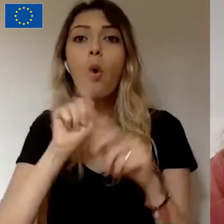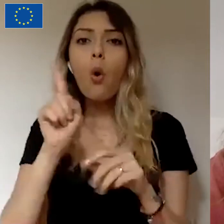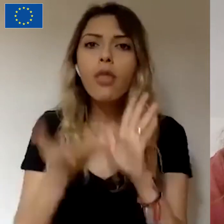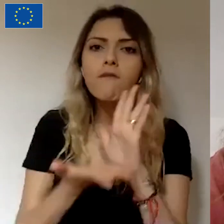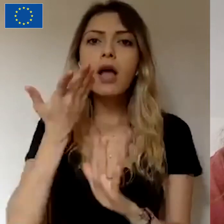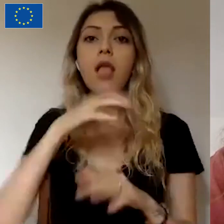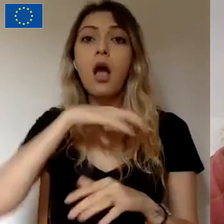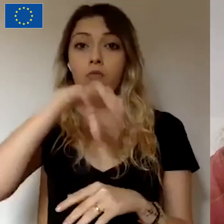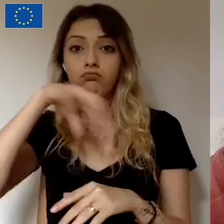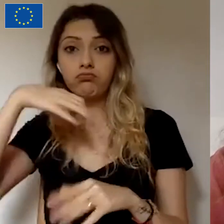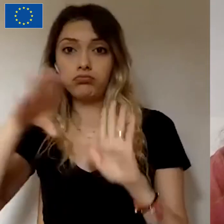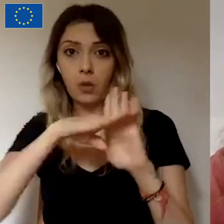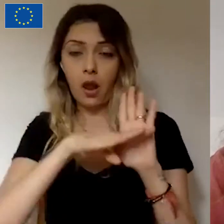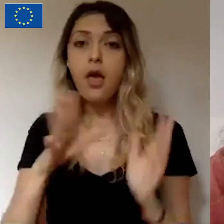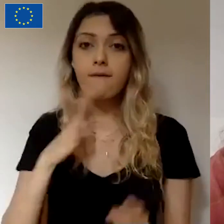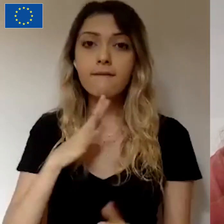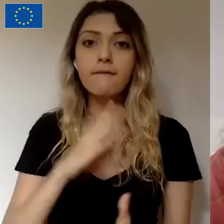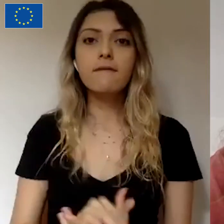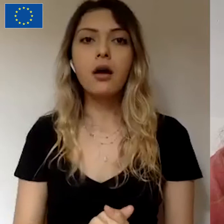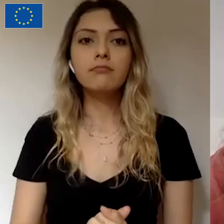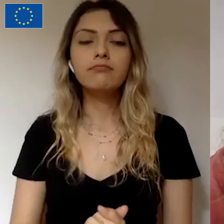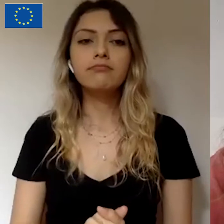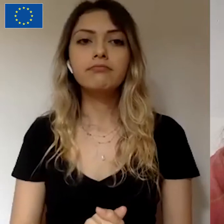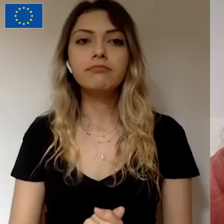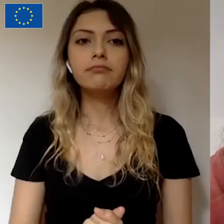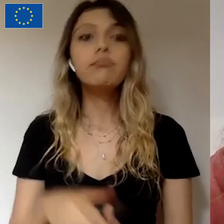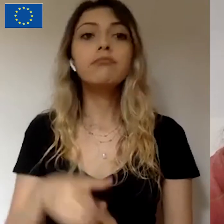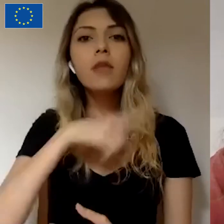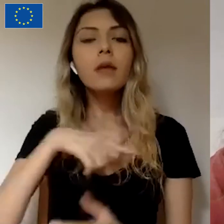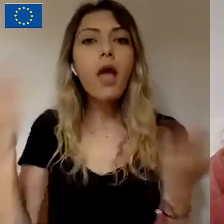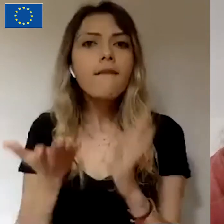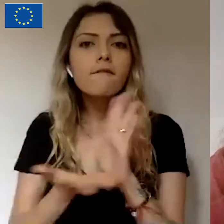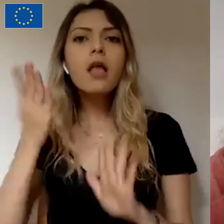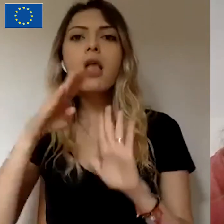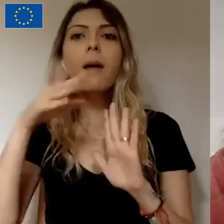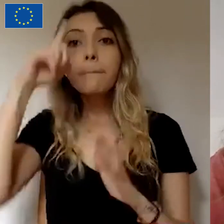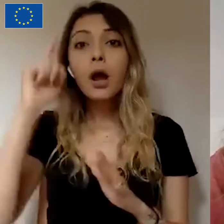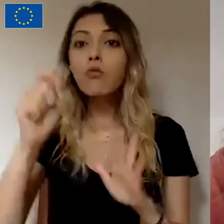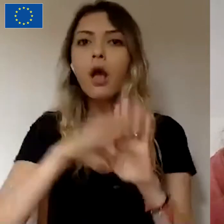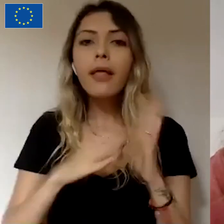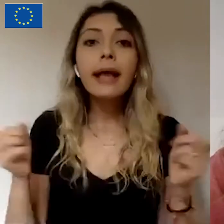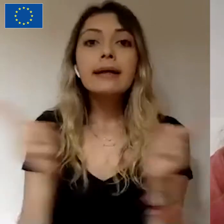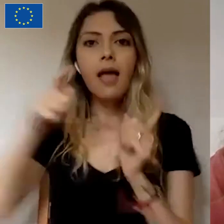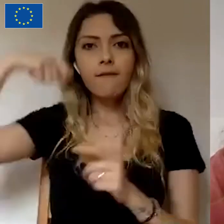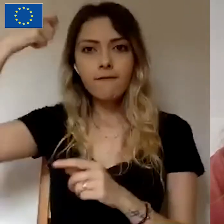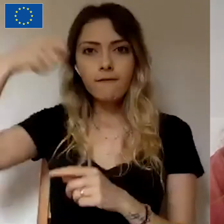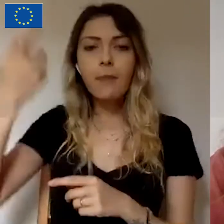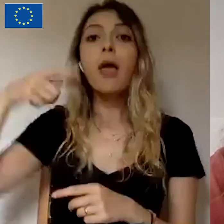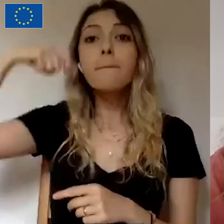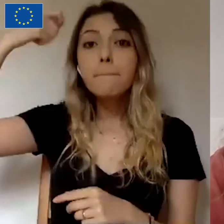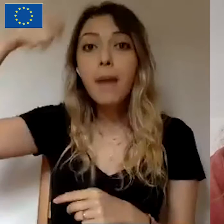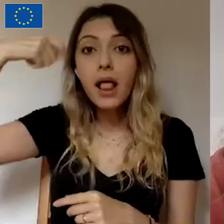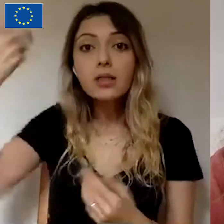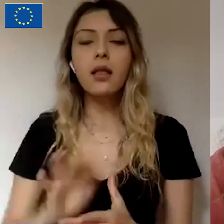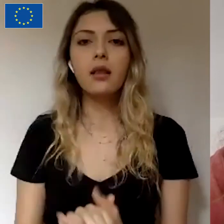Bizde en çok etkili kategoriler şu ana kadar kısa film kategorisi, belgesel çekimleri ve bunların